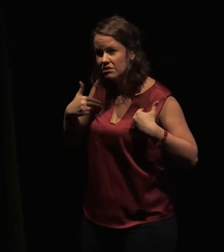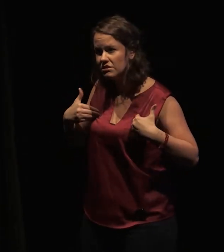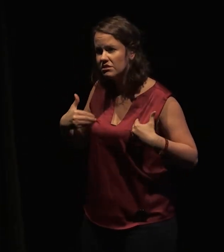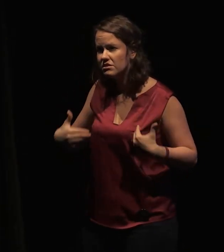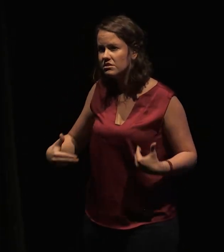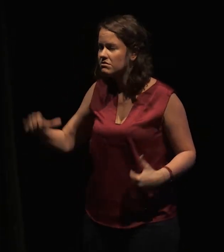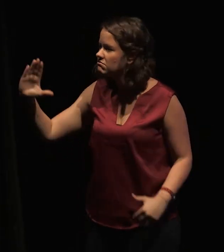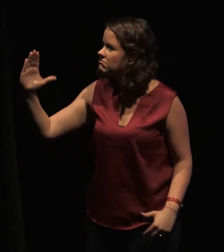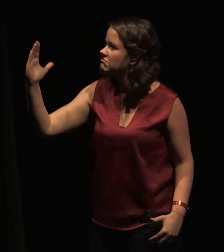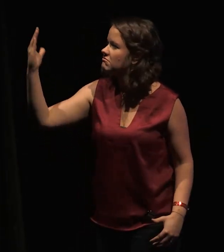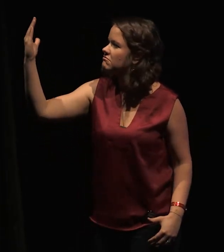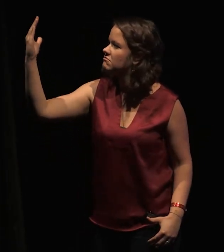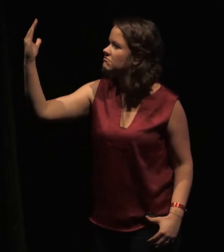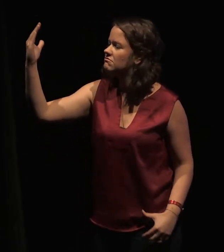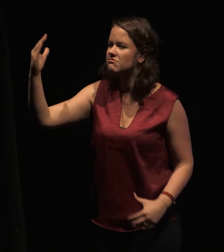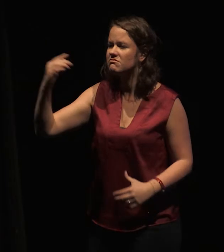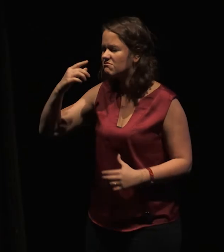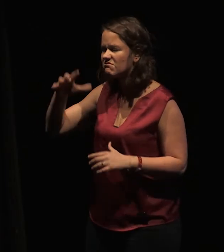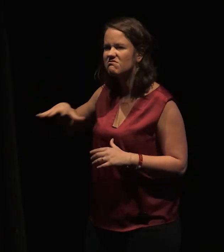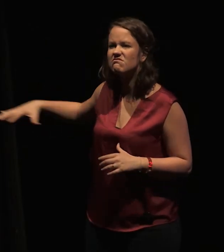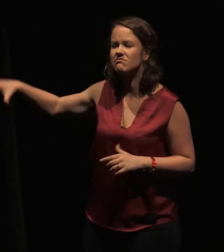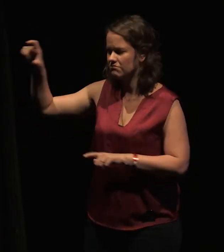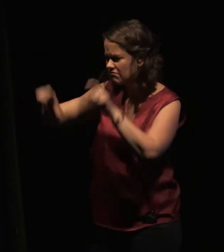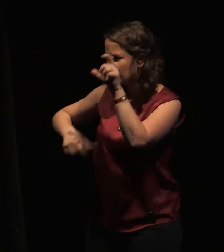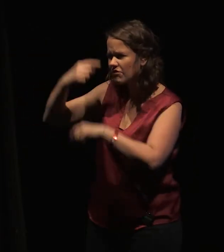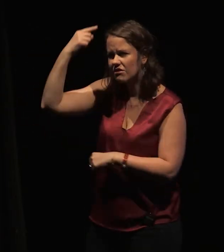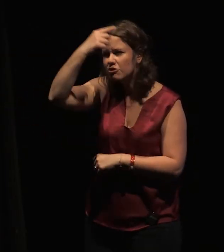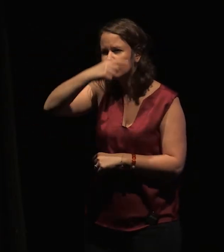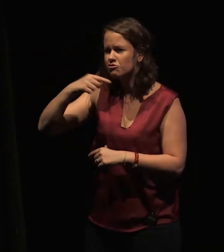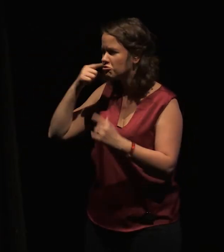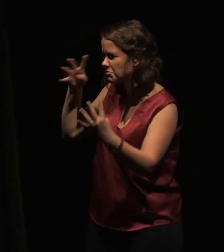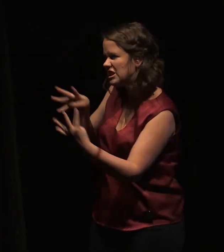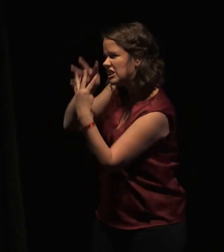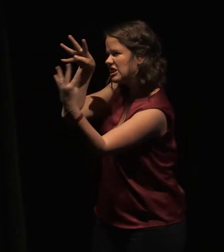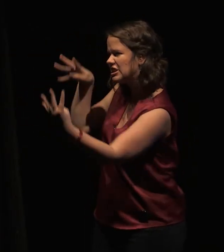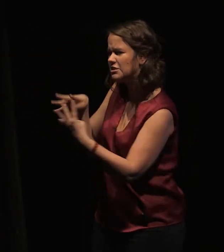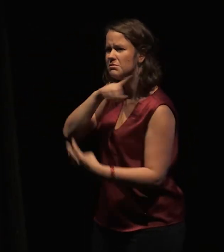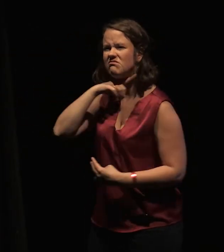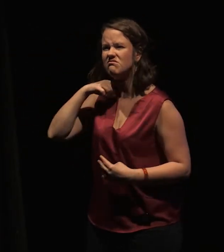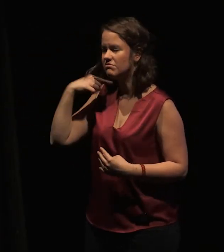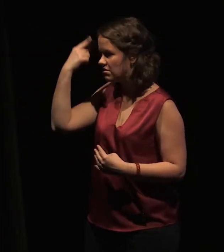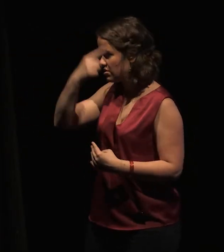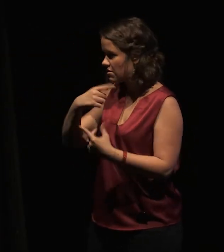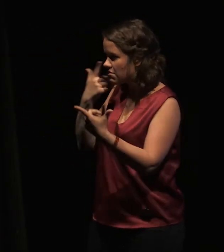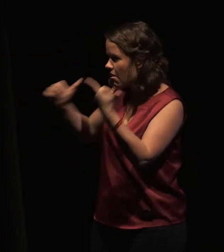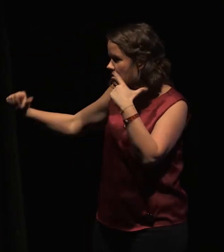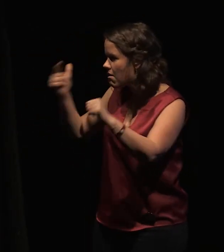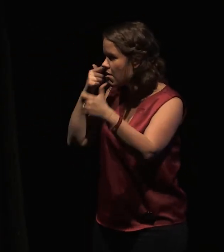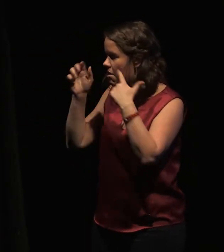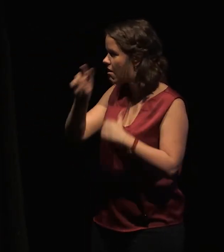Nous avons vu les visages de ceux que le dernier parmi nous tuera dans la dernière défense de l'âme. Nous avons vu